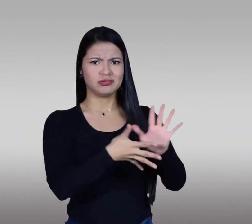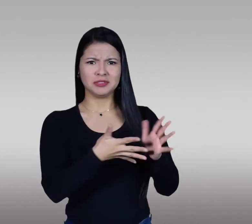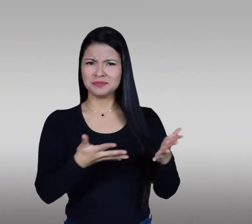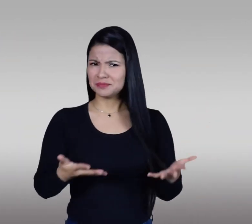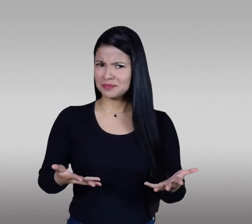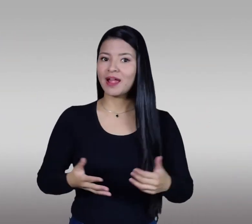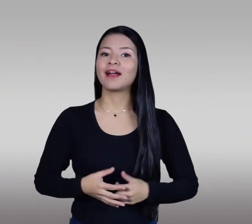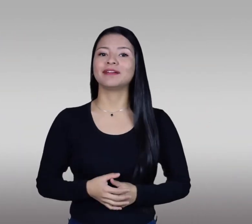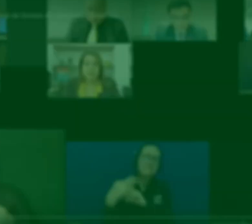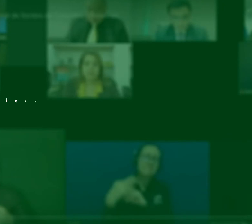internacionales.